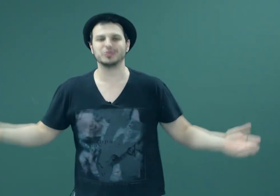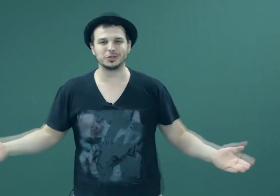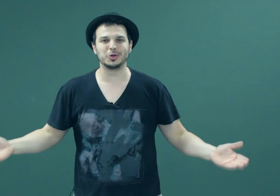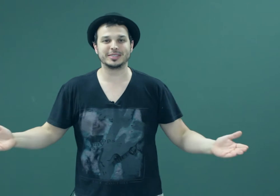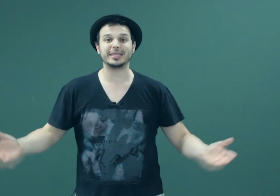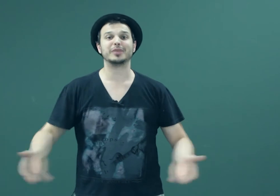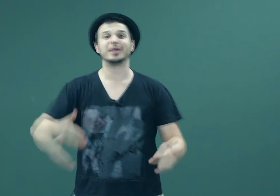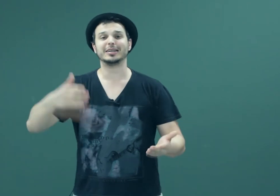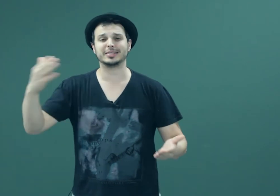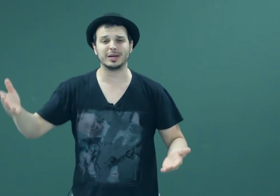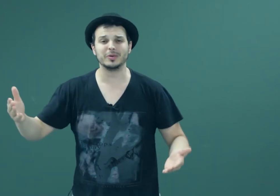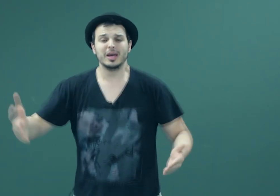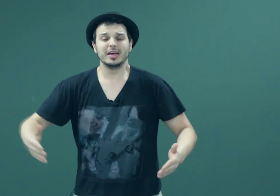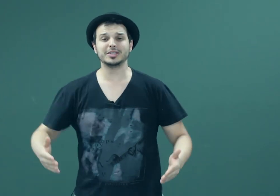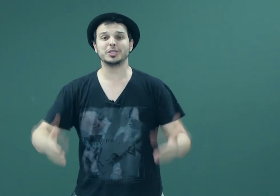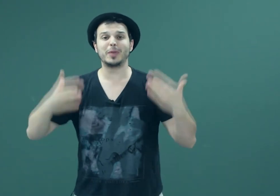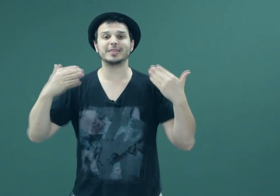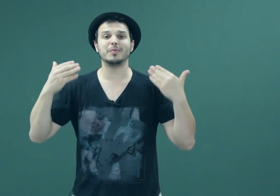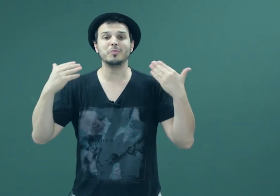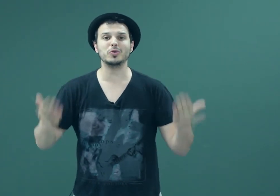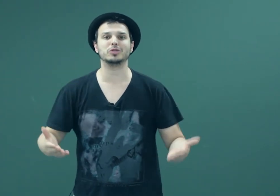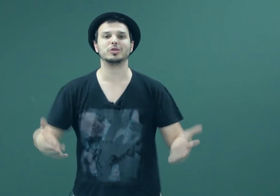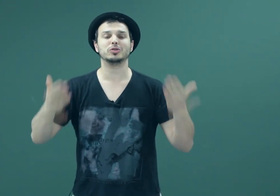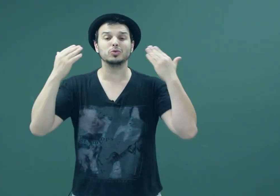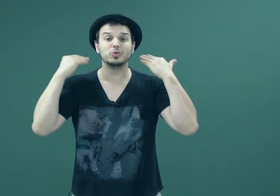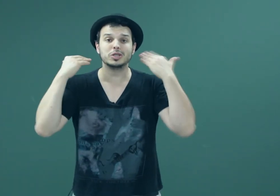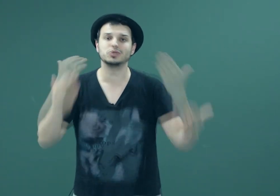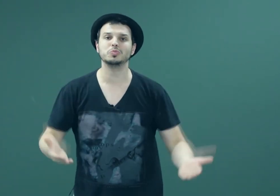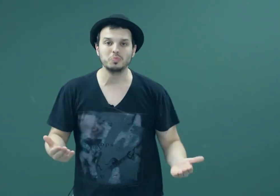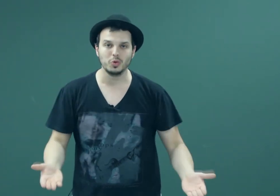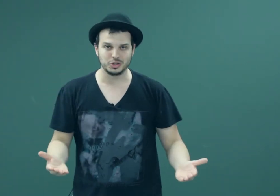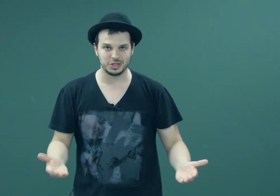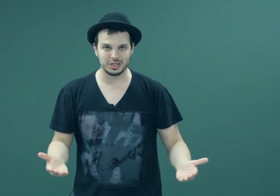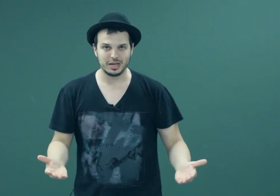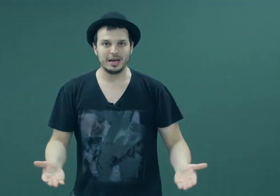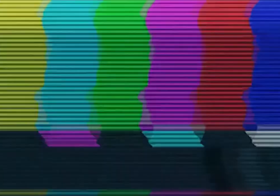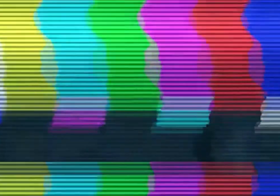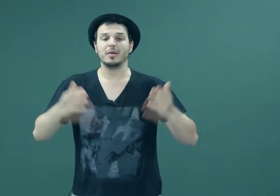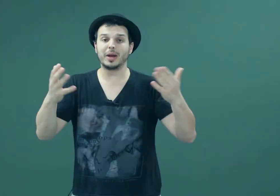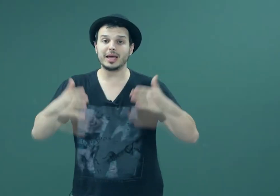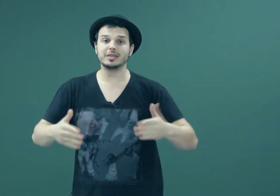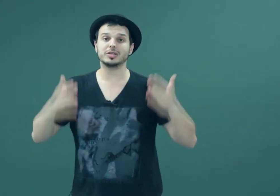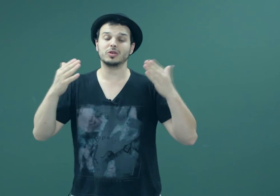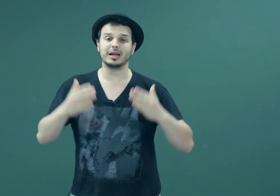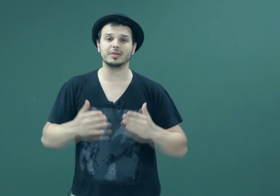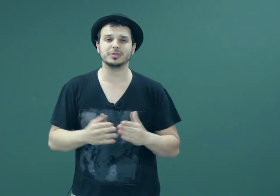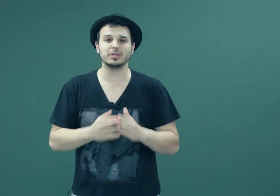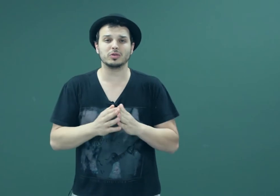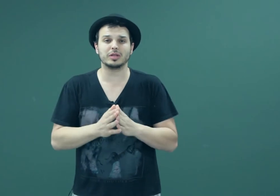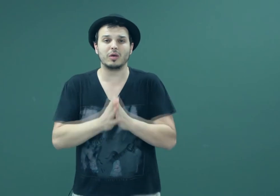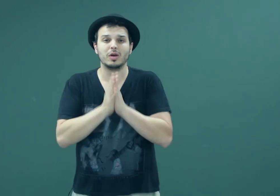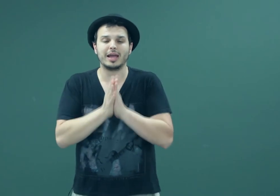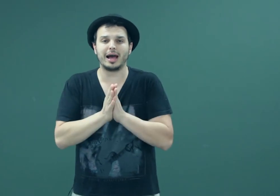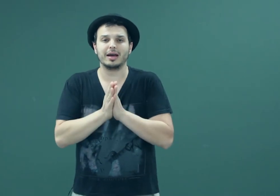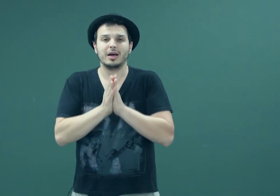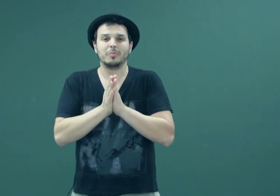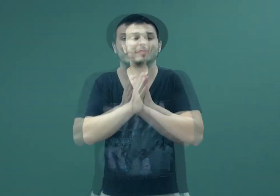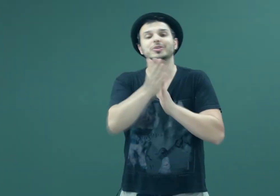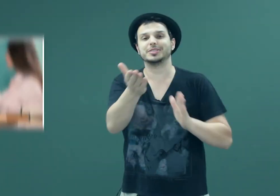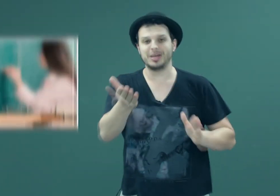condições aí da educação e a gente preza muito que tudo isso mude. Pra isso, a Toca Livros tem total olhar pra você,